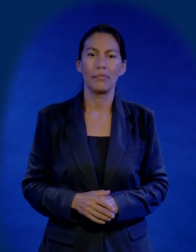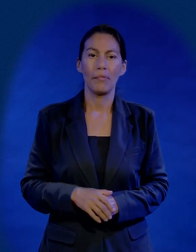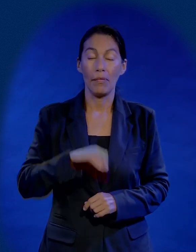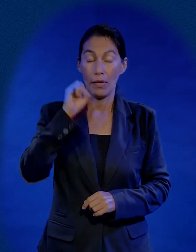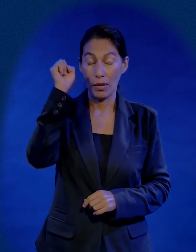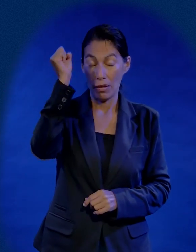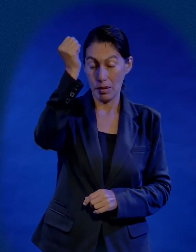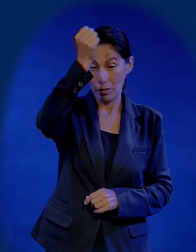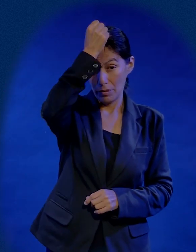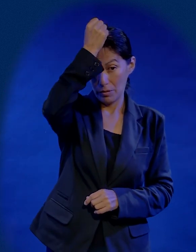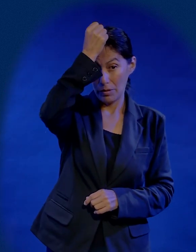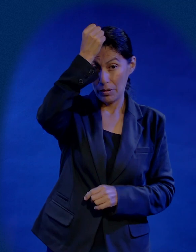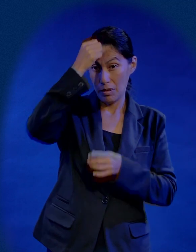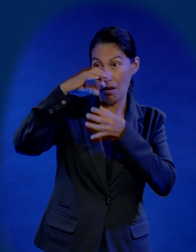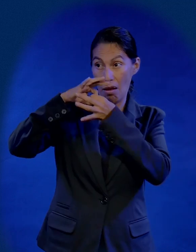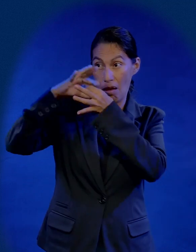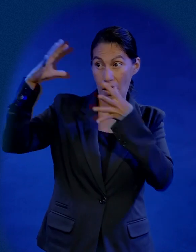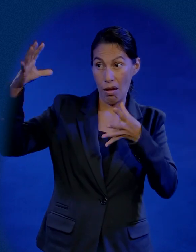mundo sin Cristo es locura.